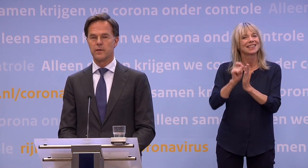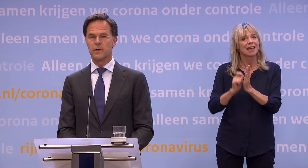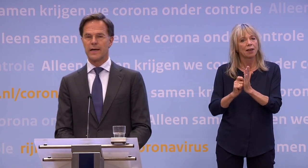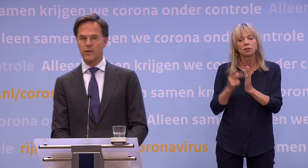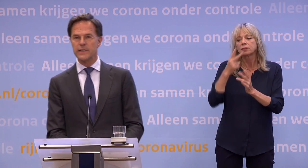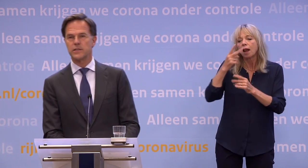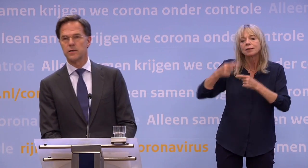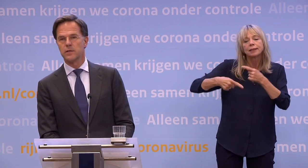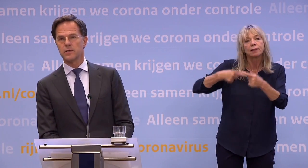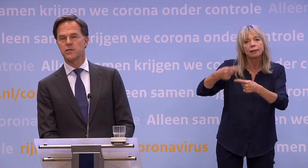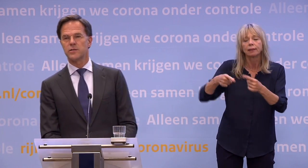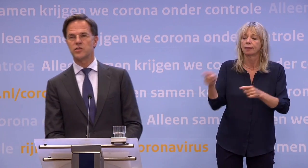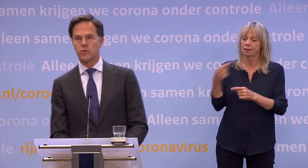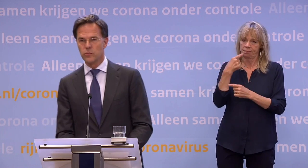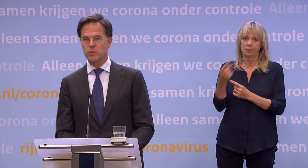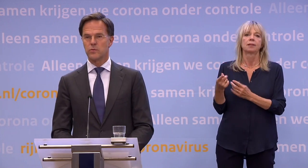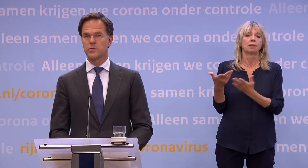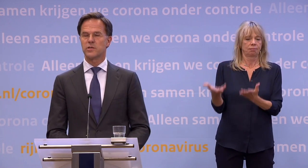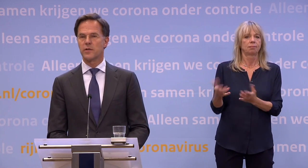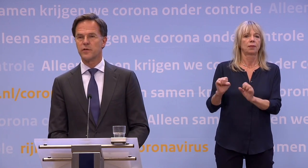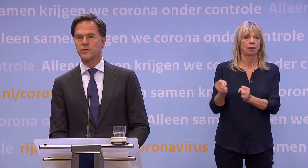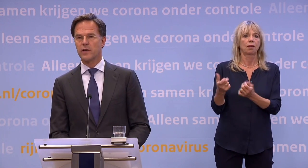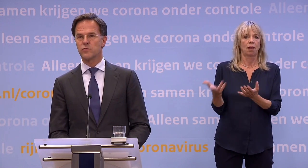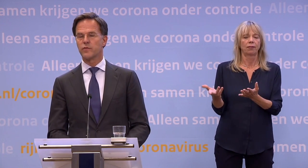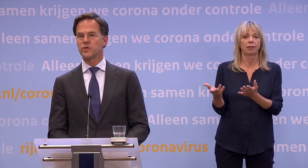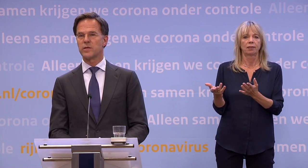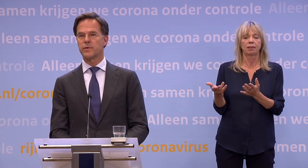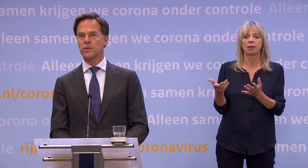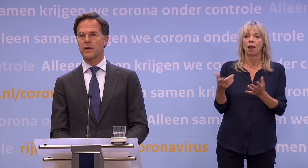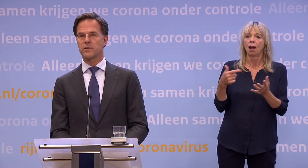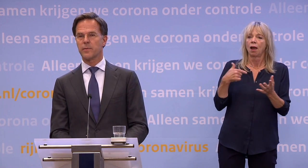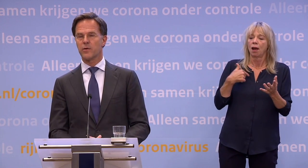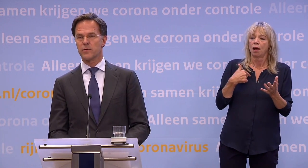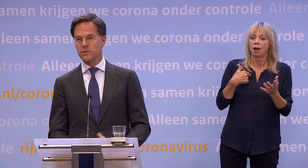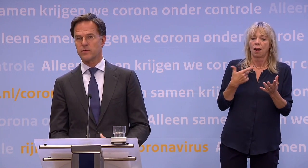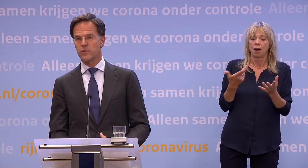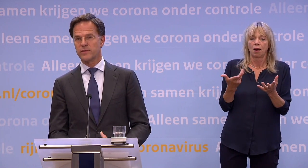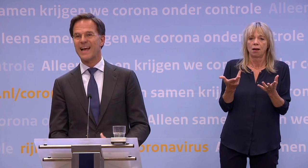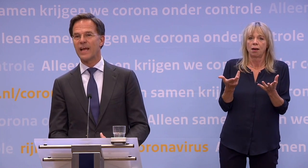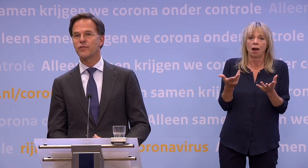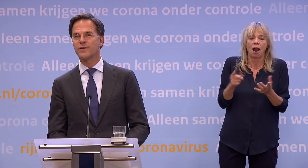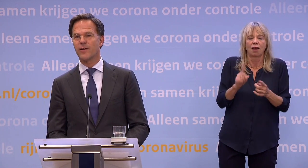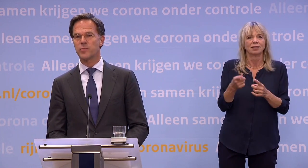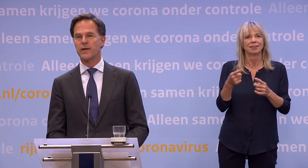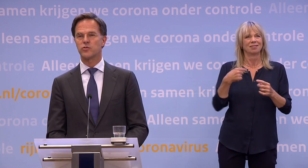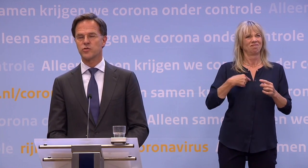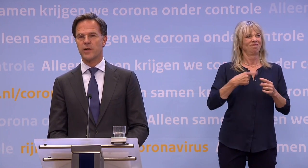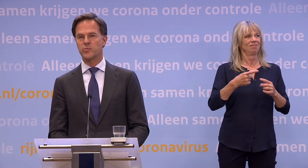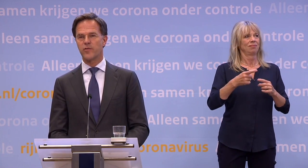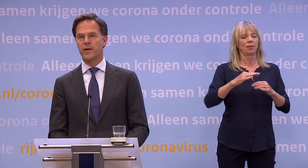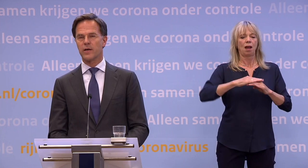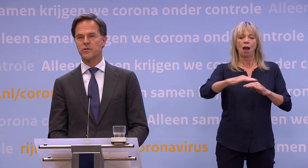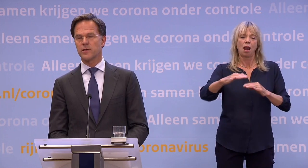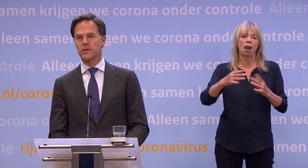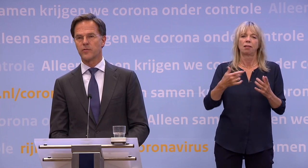ontwikkelen... ...kan dit, dat je het niet zou doen omdat je het land niet vertrouwt... ...of we wel slim met elkaar gebruiken. Naleven de afspraken zoals